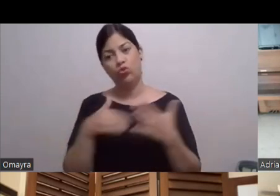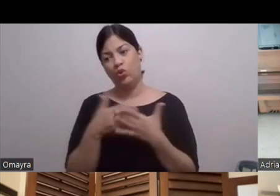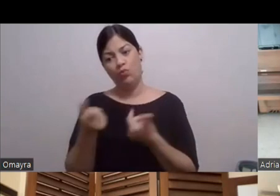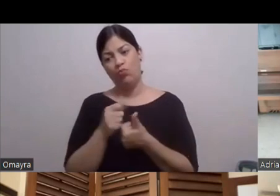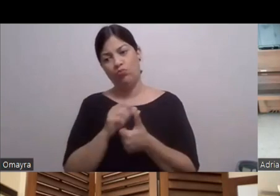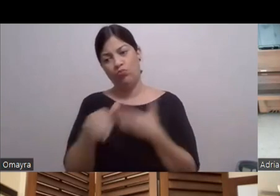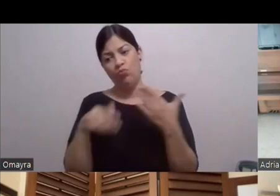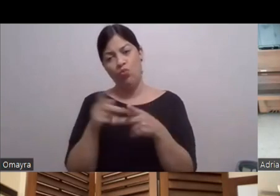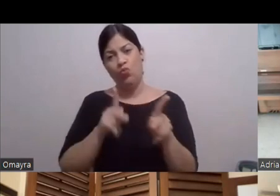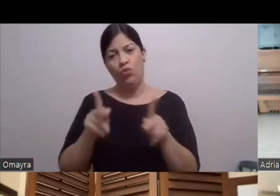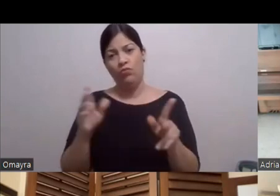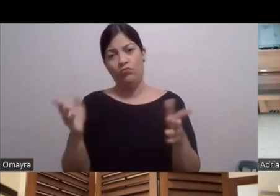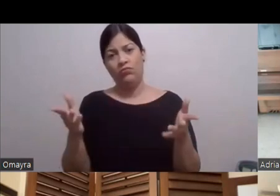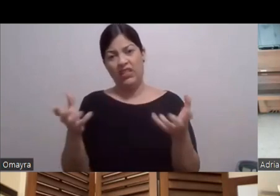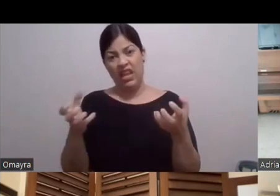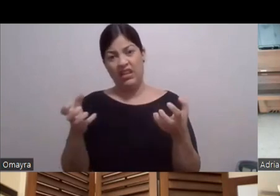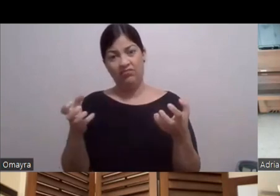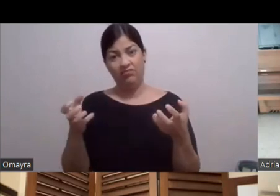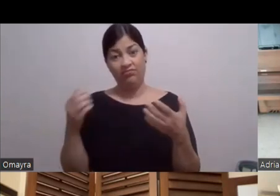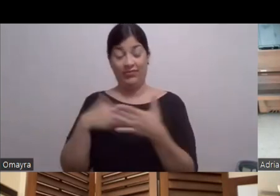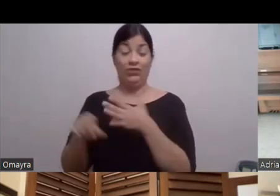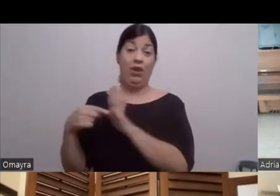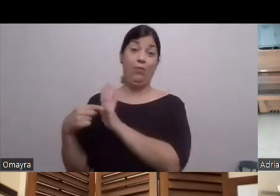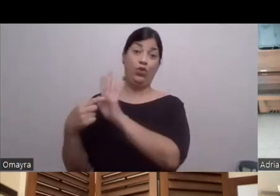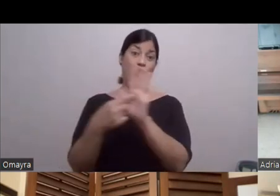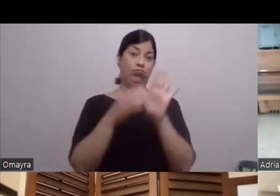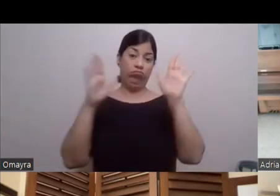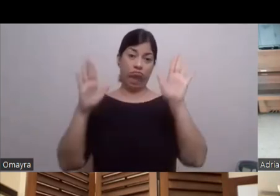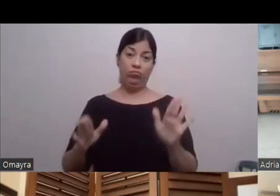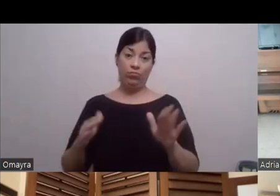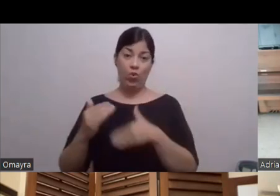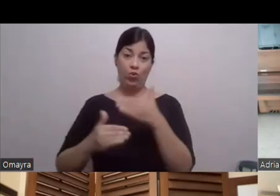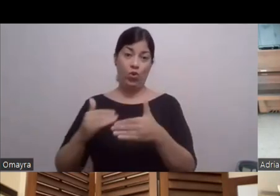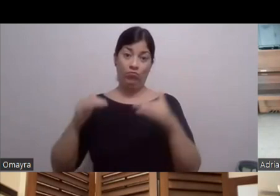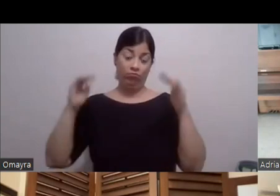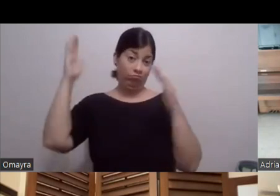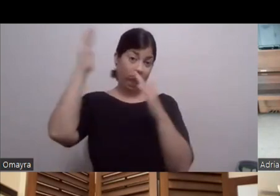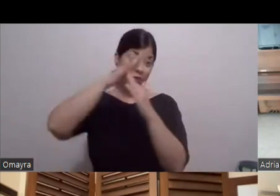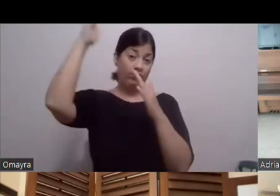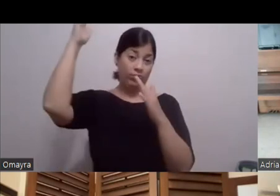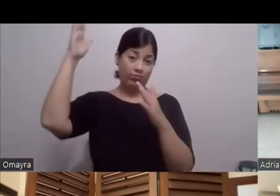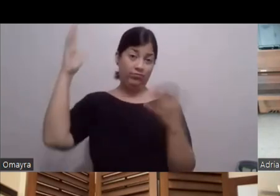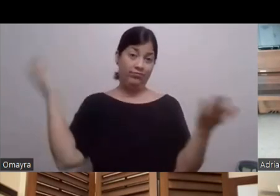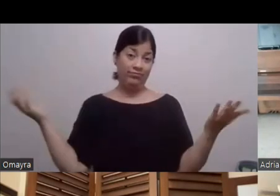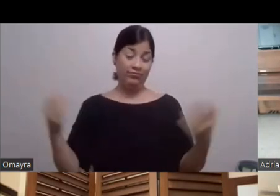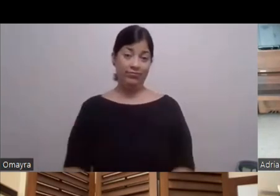claro Es una exposición increíble Aparte son unas producciones Este Que tienen muchas posibilidades En todos los sentidos